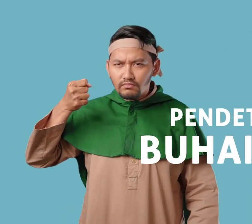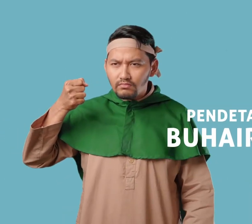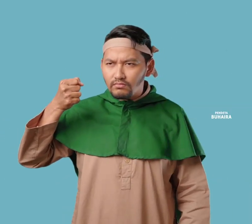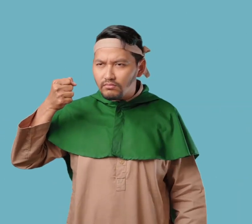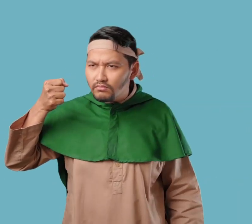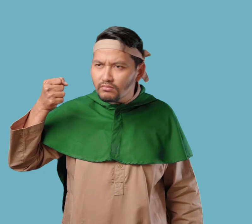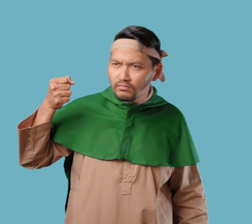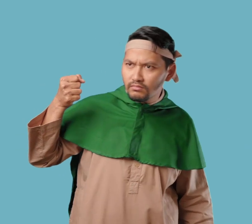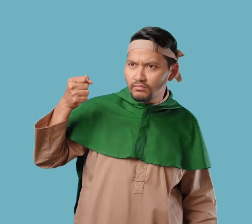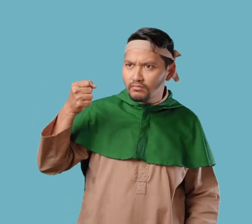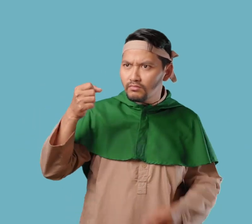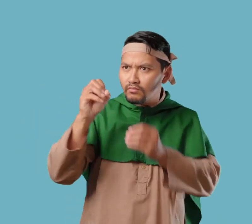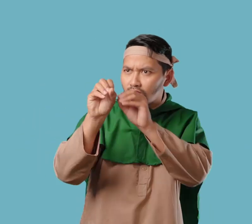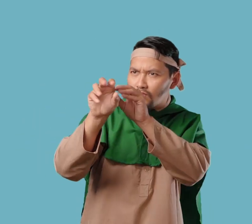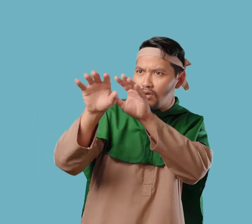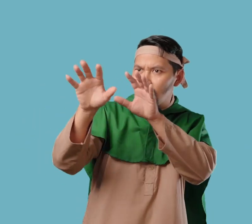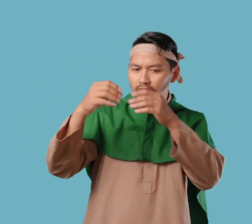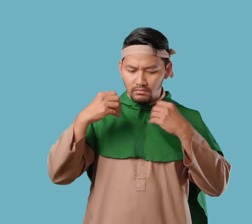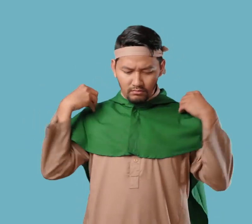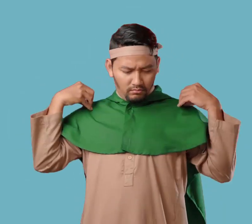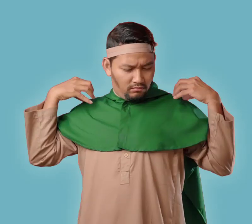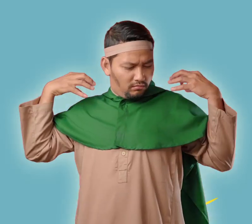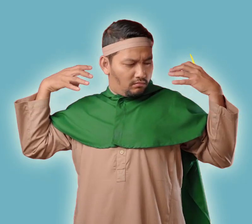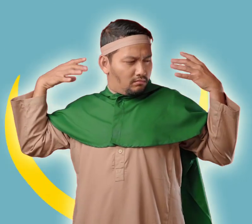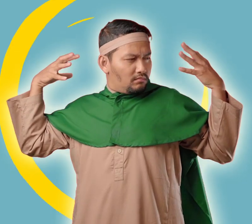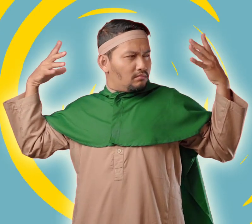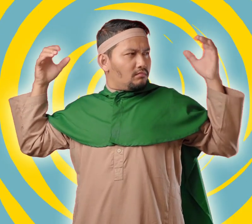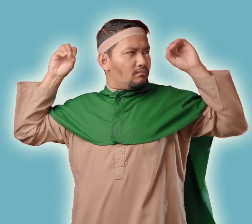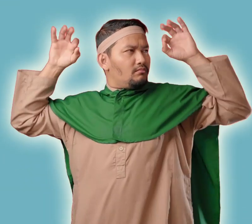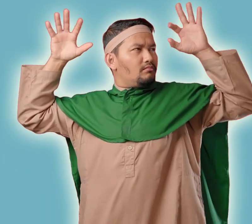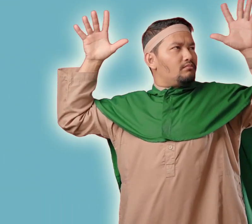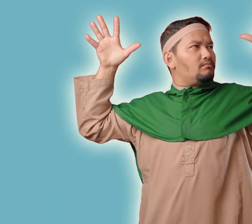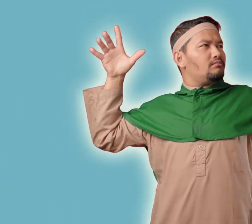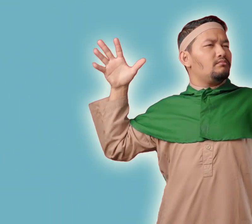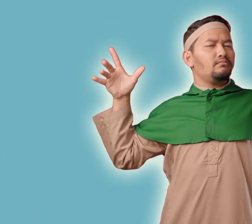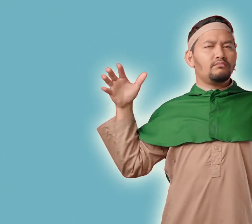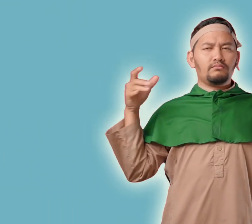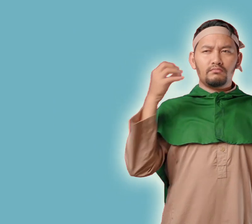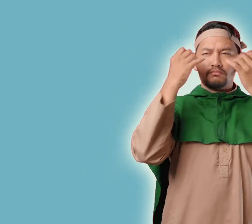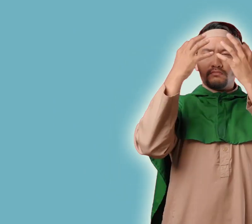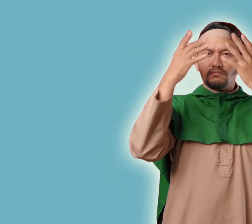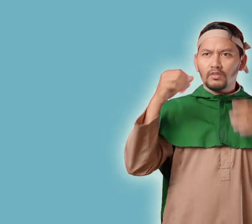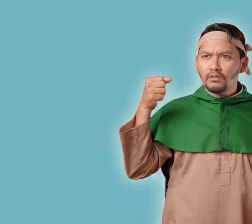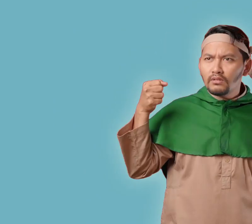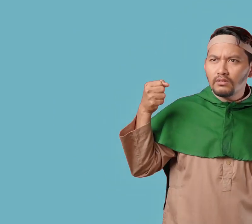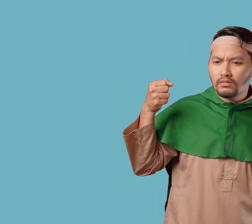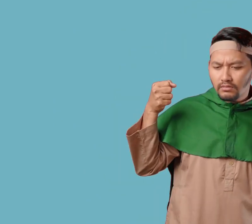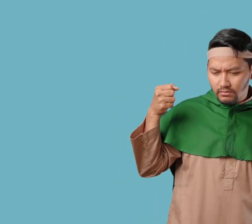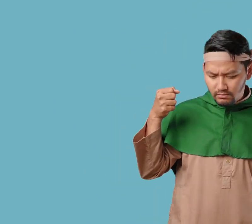Pendeta itu melihat tanda-tanda kenabian Pada diri Muhammad Buhairah